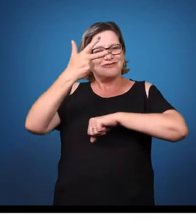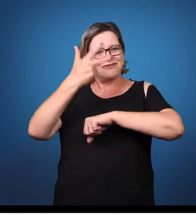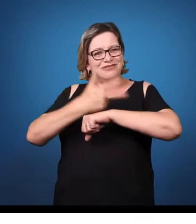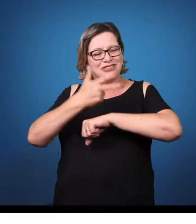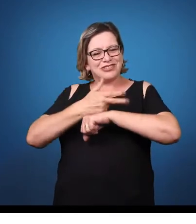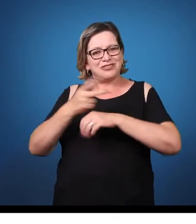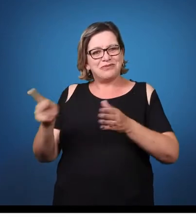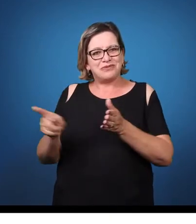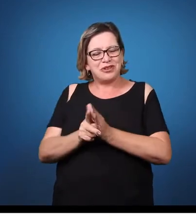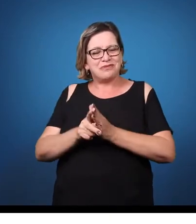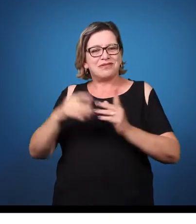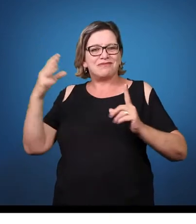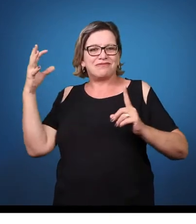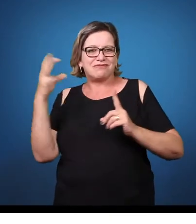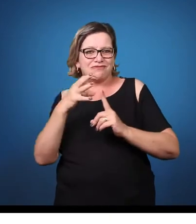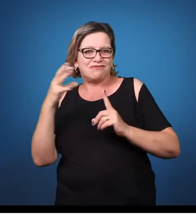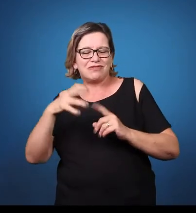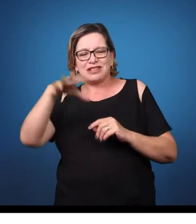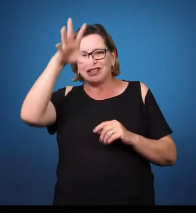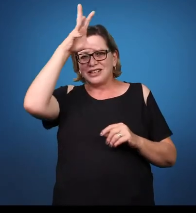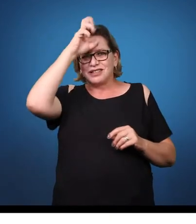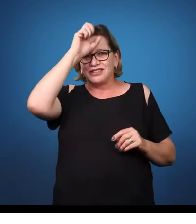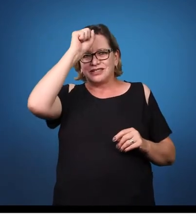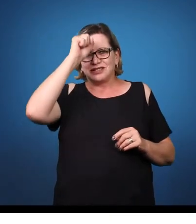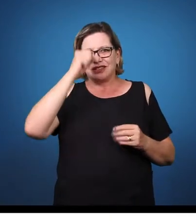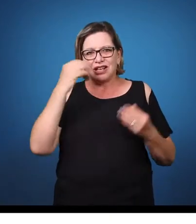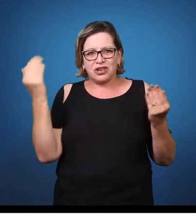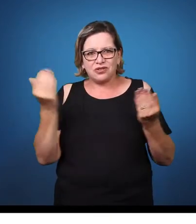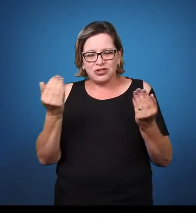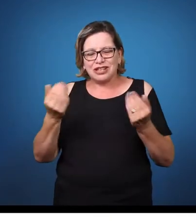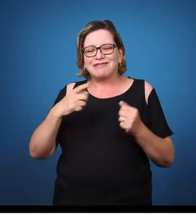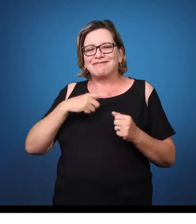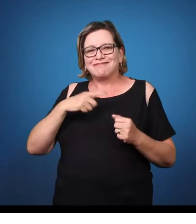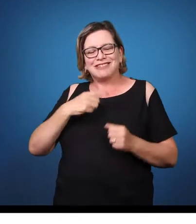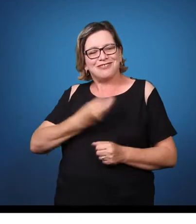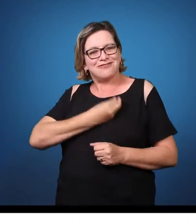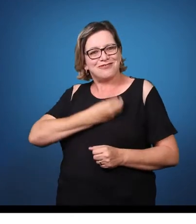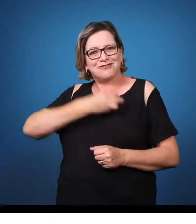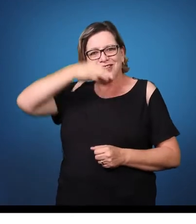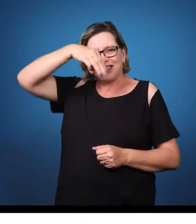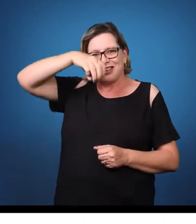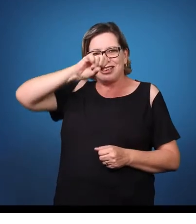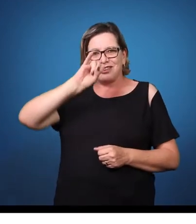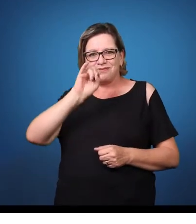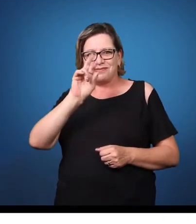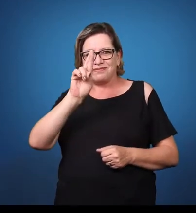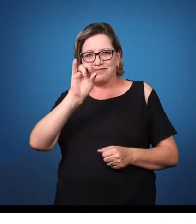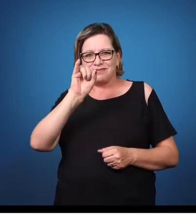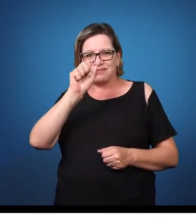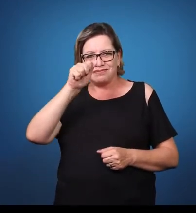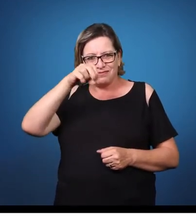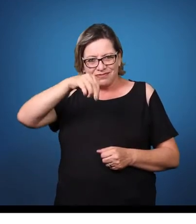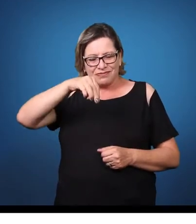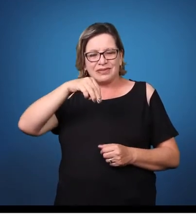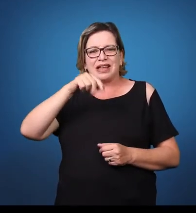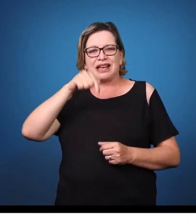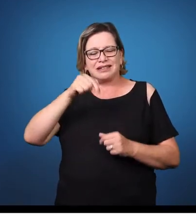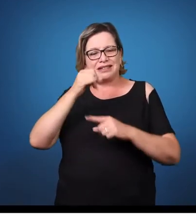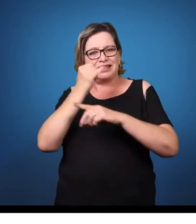Educação do campus, aqui em Direti, onde gravamos esta conversa. Miriam, vamos tratar um pouquinho agora, por favor, sobre